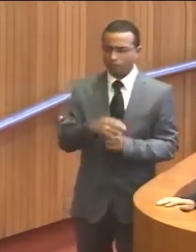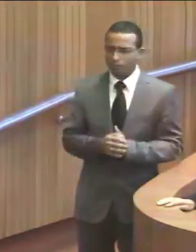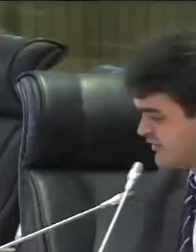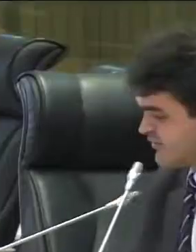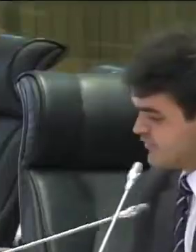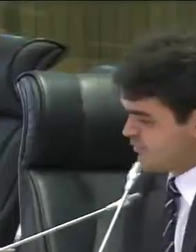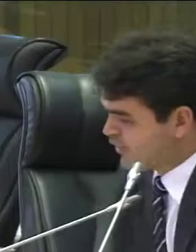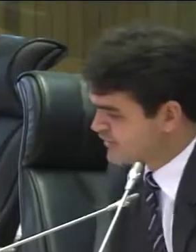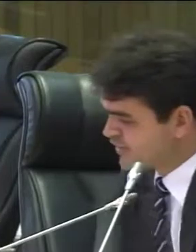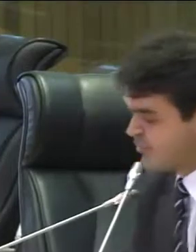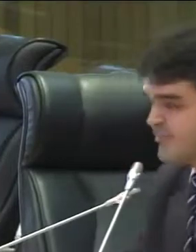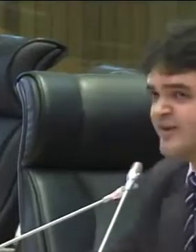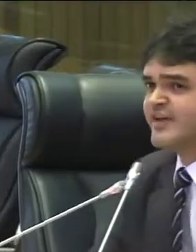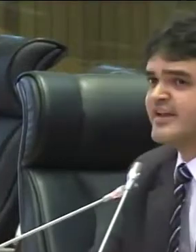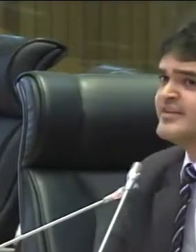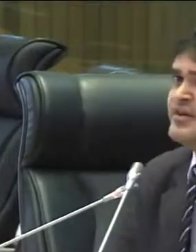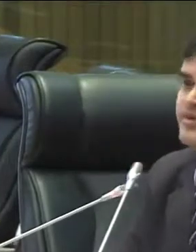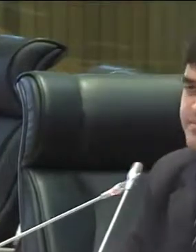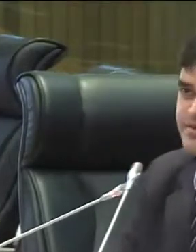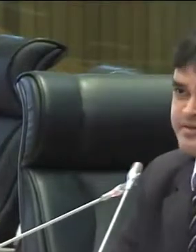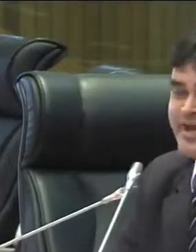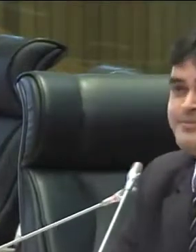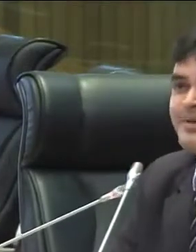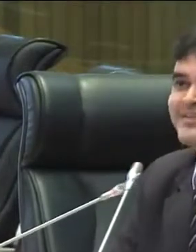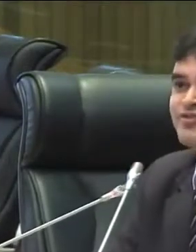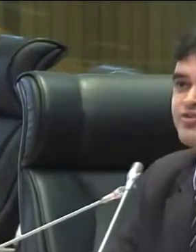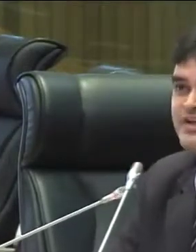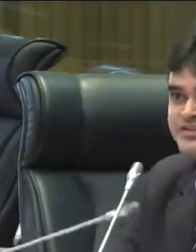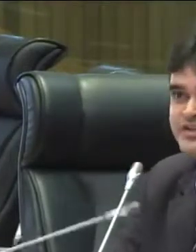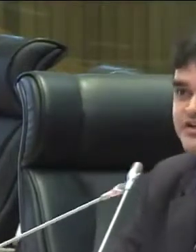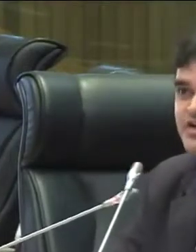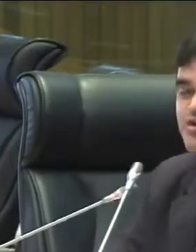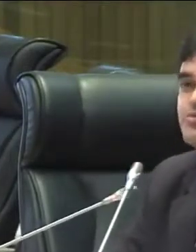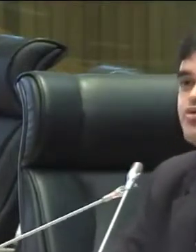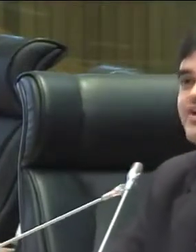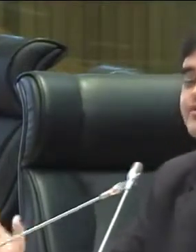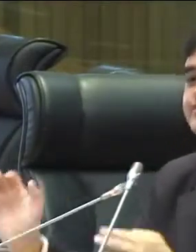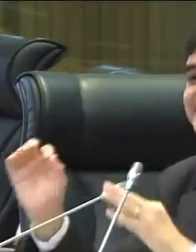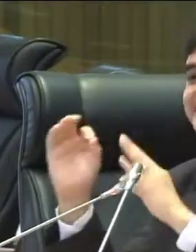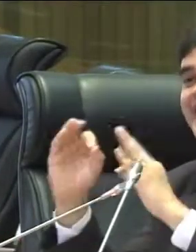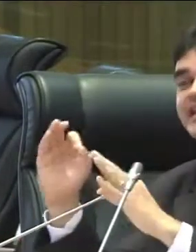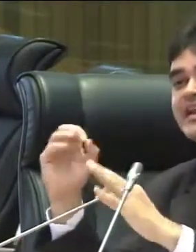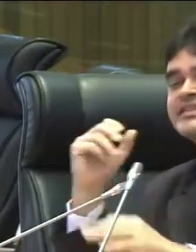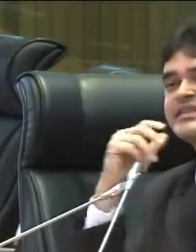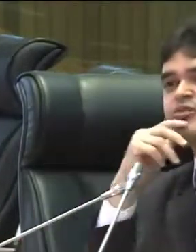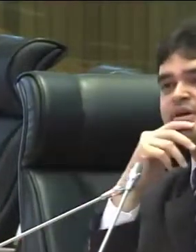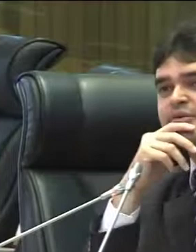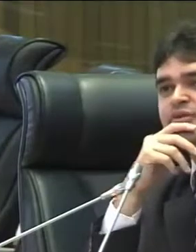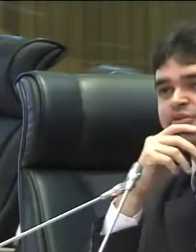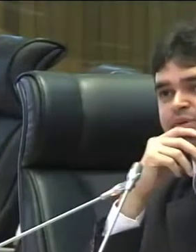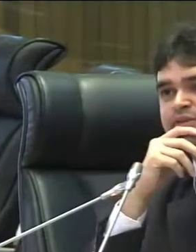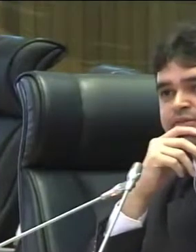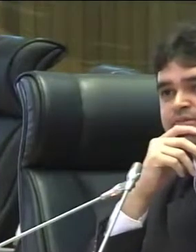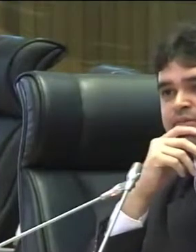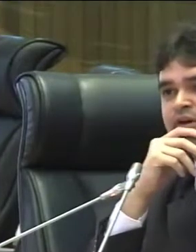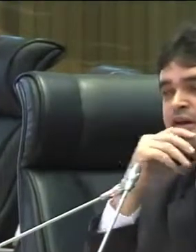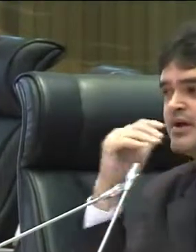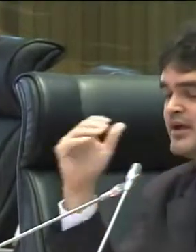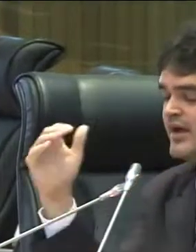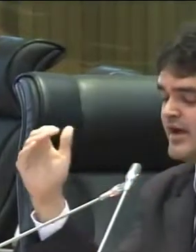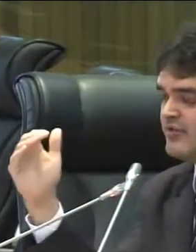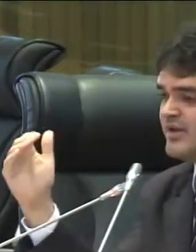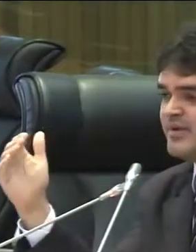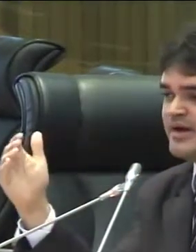Deputado Bira, dois assuntos importantes. Primeiro, a falência da UEMA. É impressionante como o governo sequer trata da UEMA com respeito.